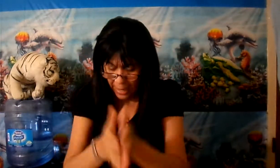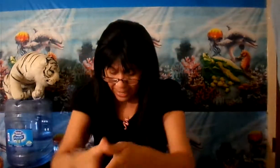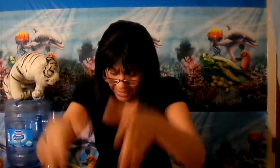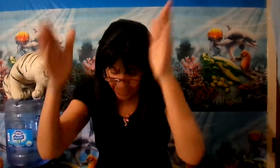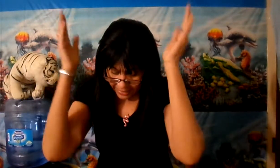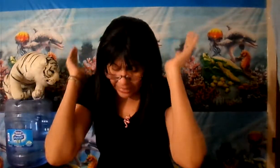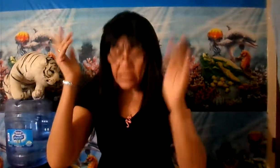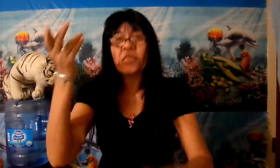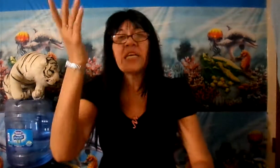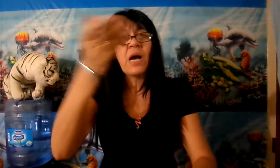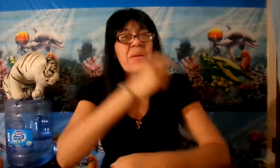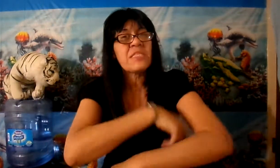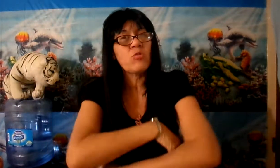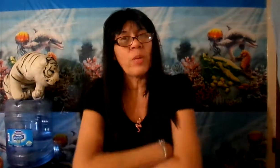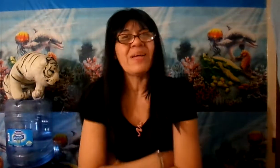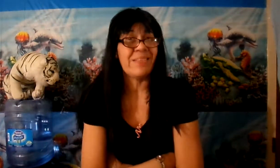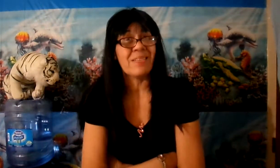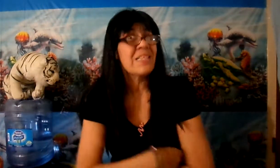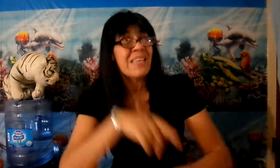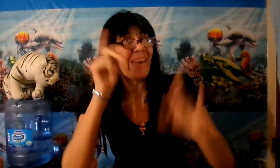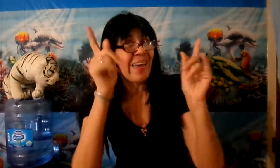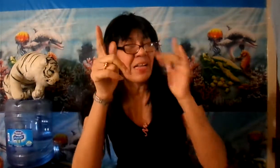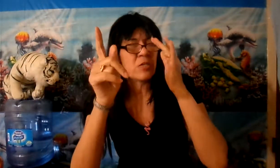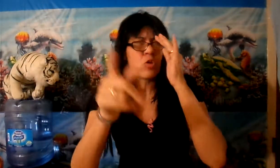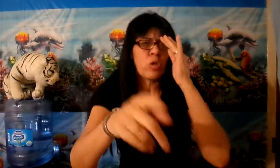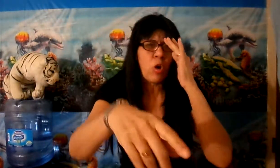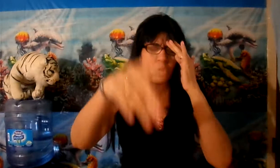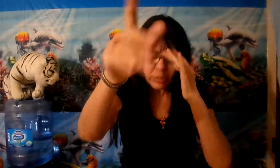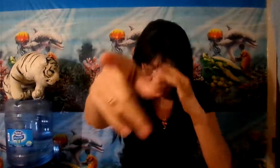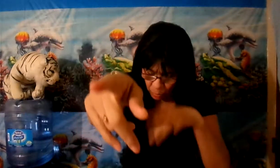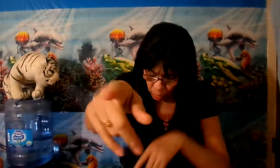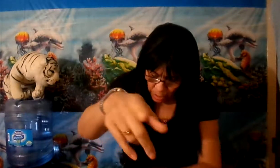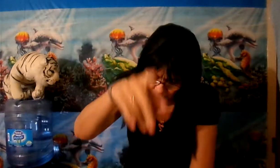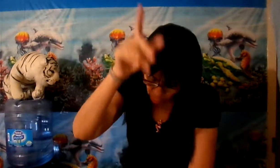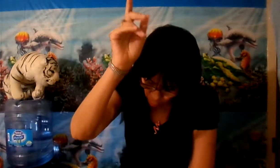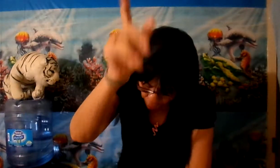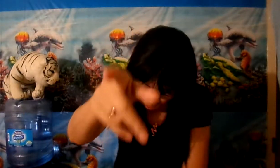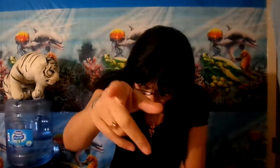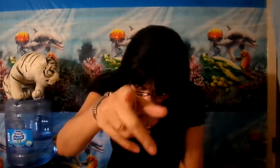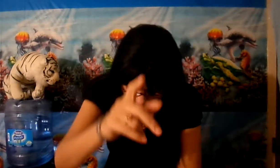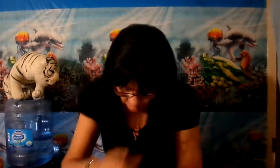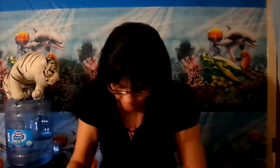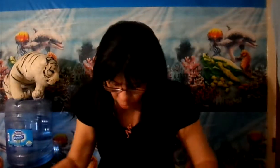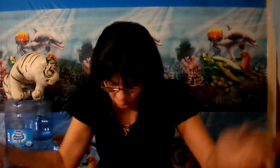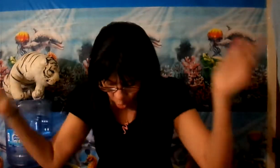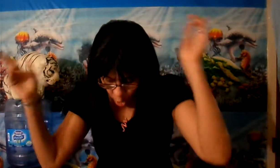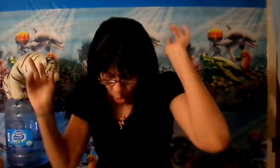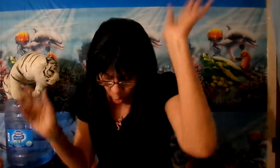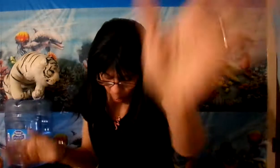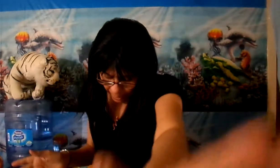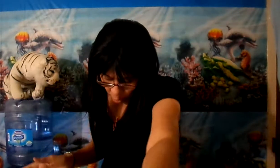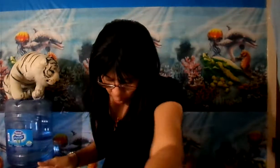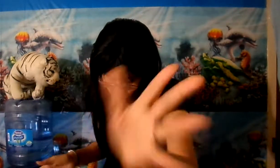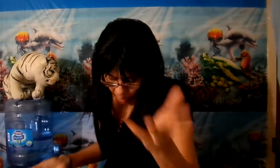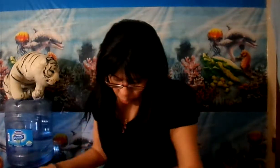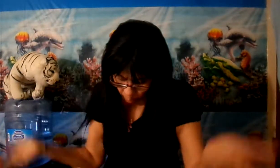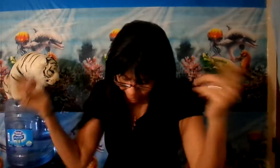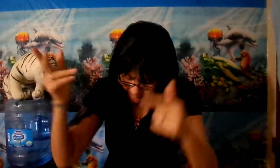Y dígame si no es verdad, dice él, eso lo dijo Donald Trump. Es un speech que dijo, y estos son los mejores cuando México